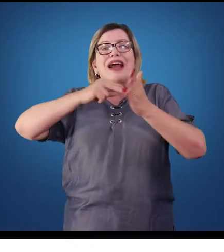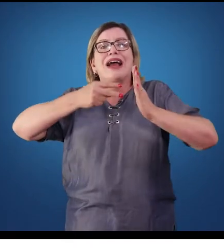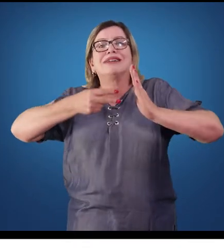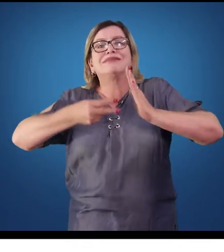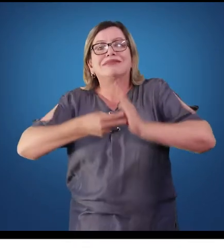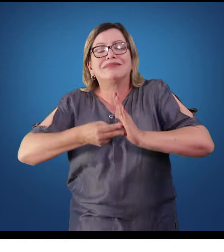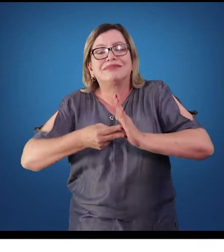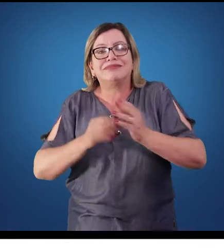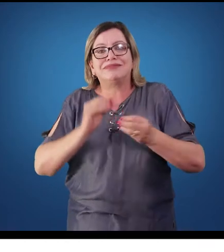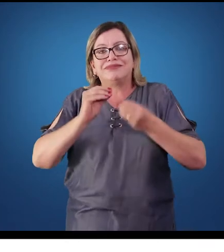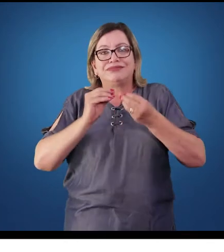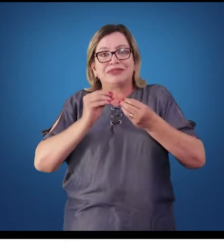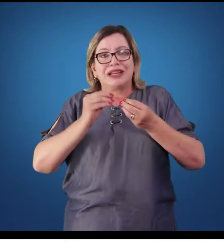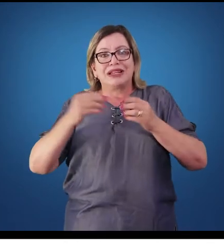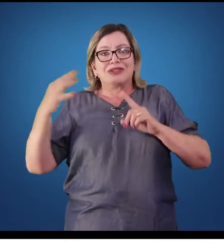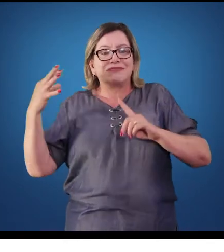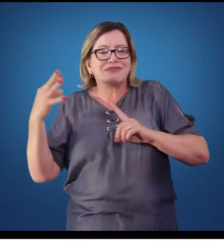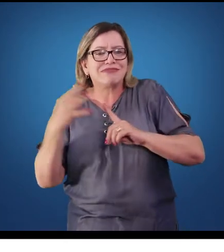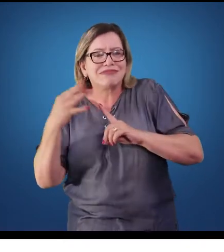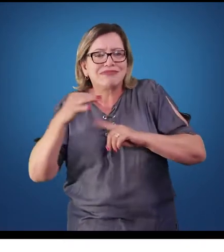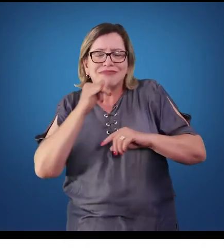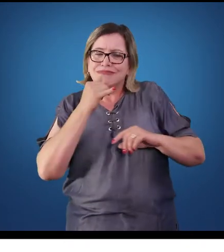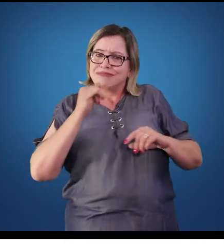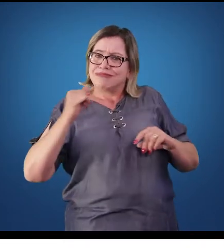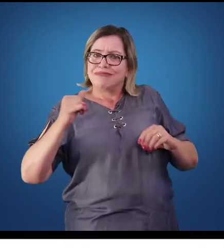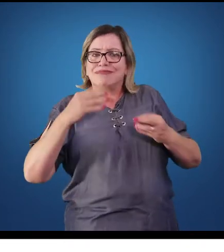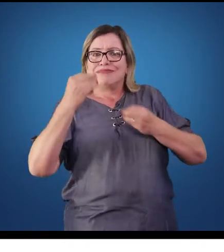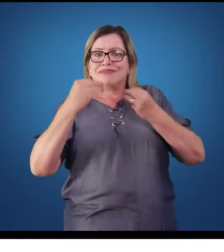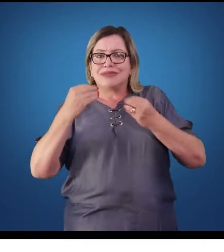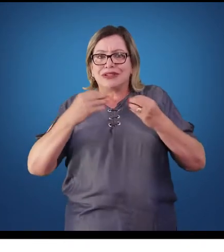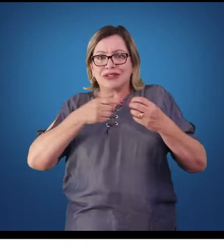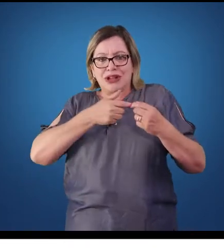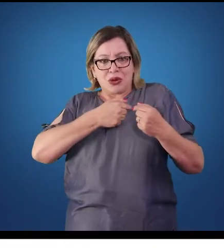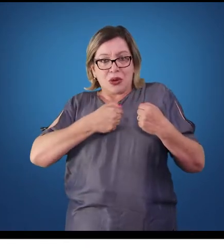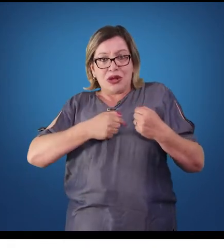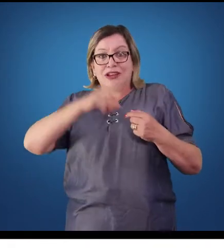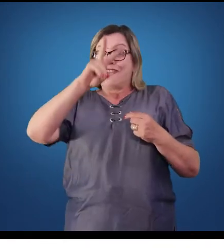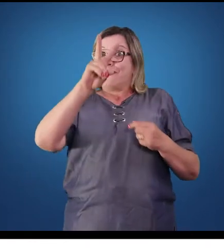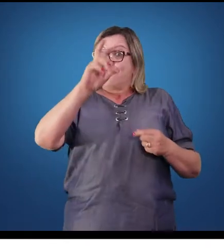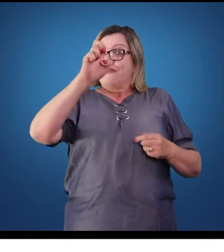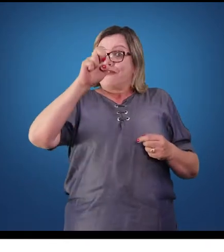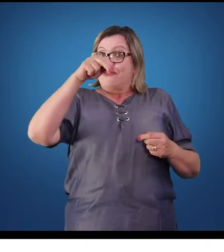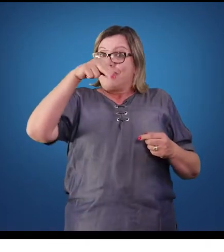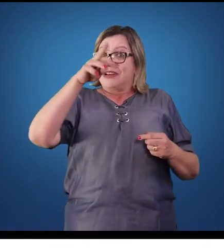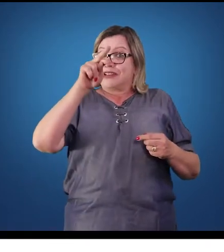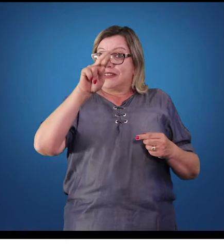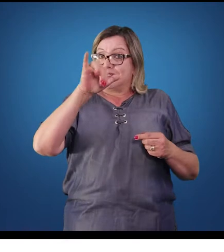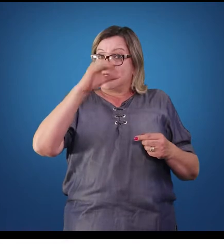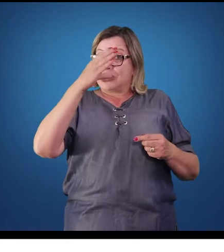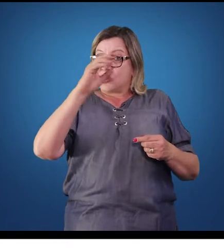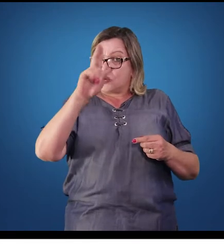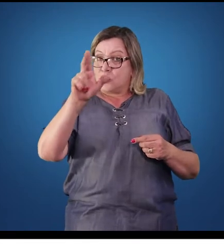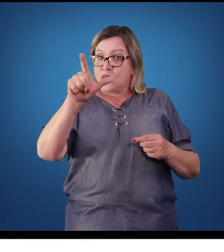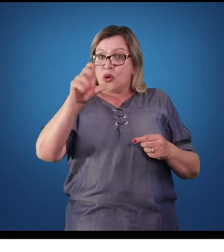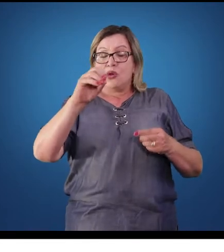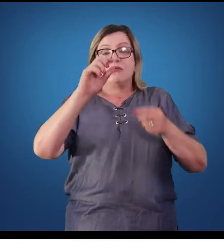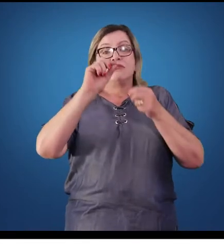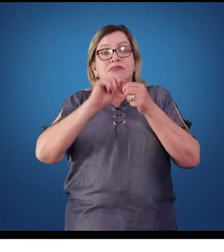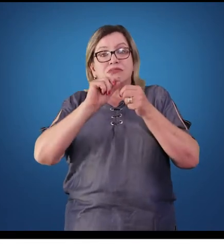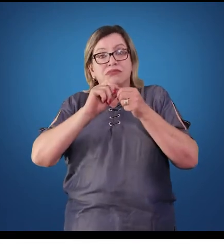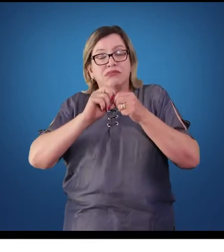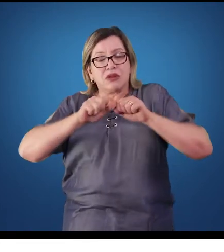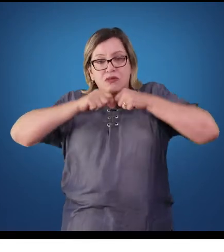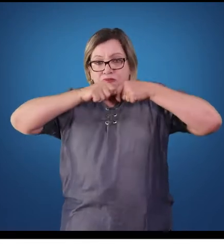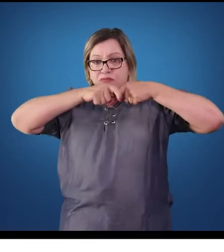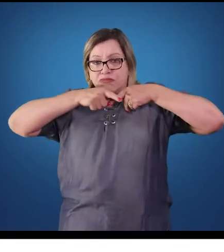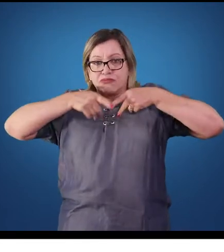significa que o estímulo elétrico, quando chega na parte dos ventrículos do coração, a fibra de Purkinje, fazem com que o estímulo se